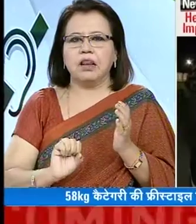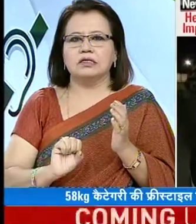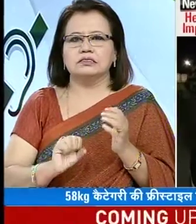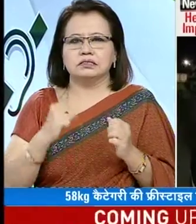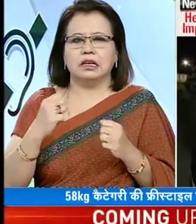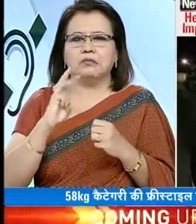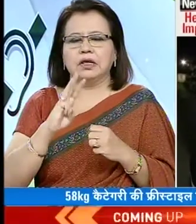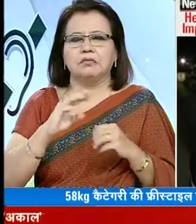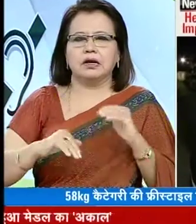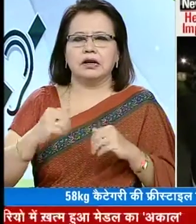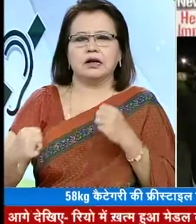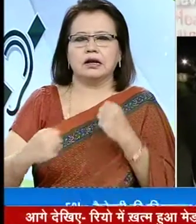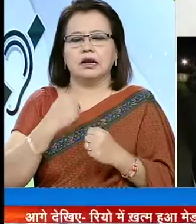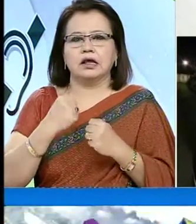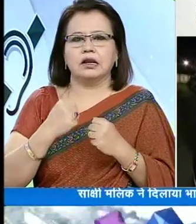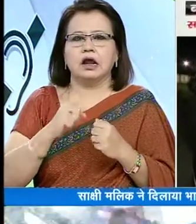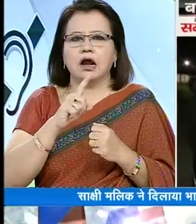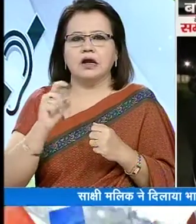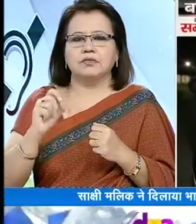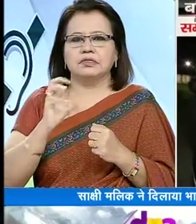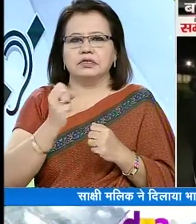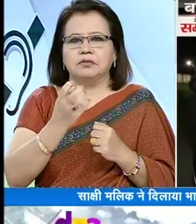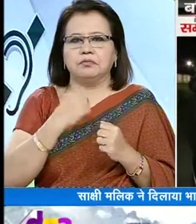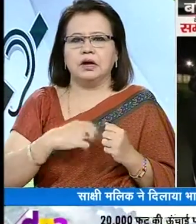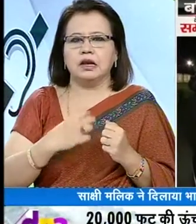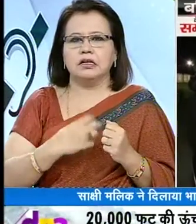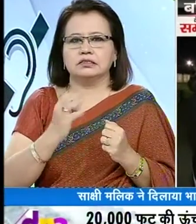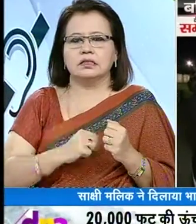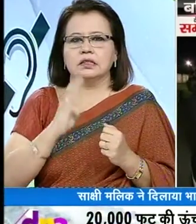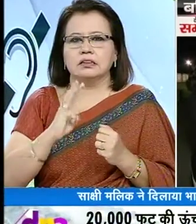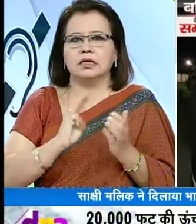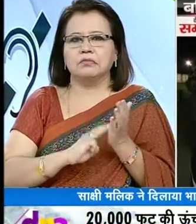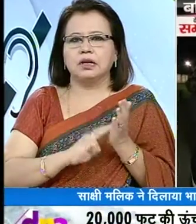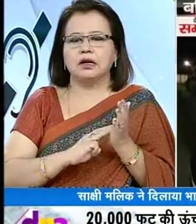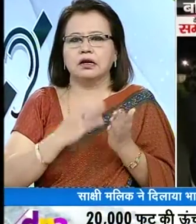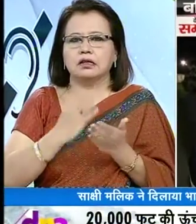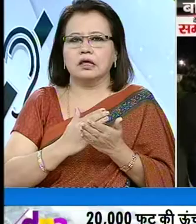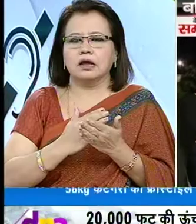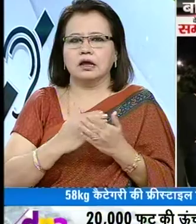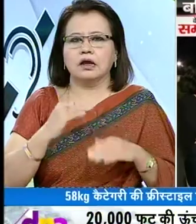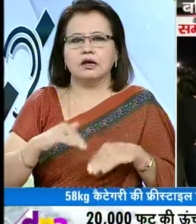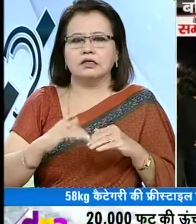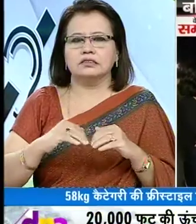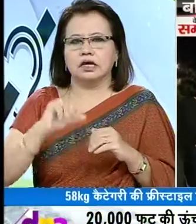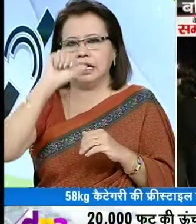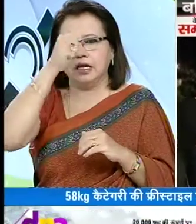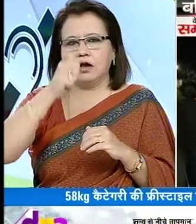है तो 3 मिनिट तू अपना बैस्ट देगी तो 100% मेडल हात में तो मैंने 3 मिनिट अपना बैस्ट दिया और मैडल एक देश के लिए एक मैडल